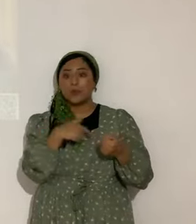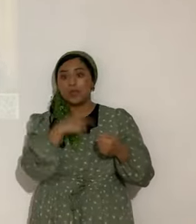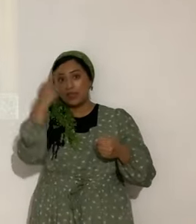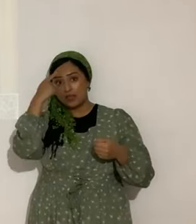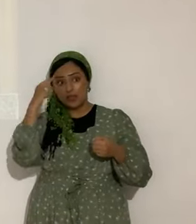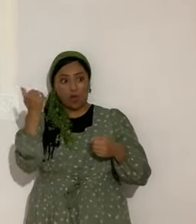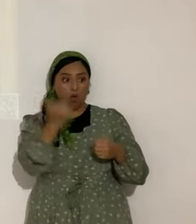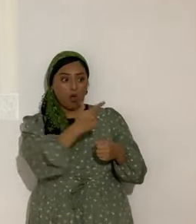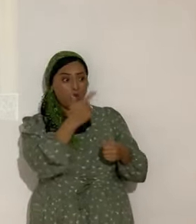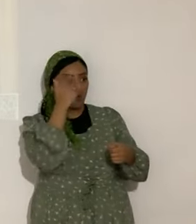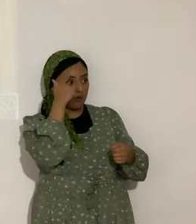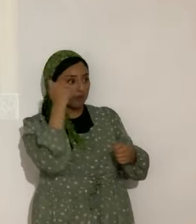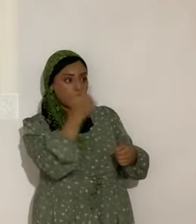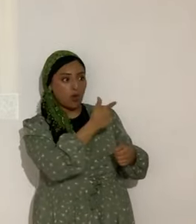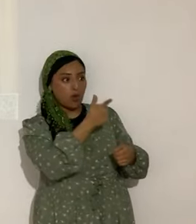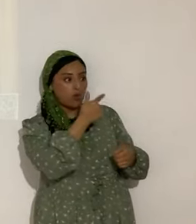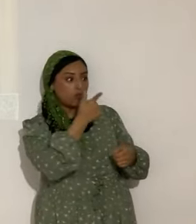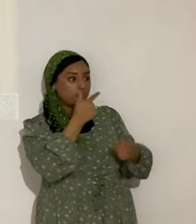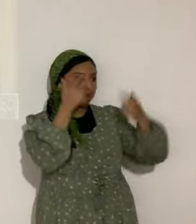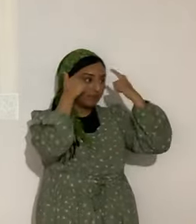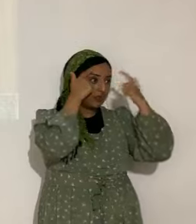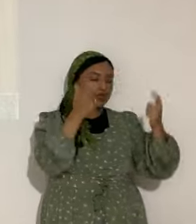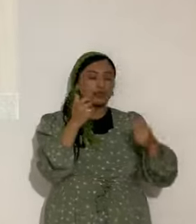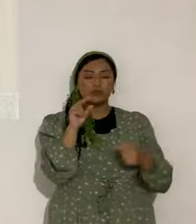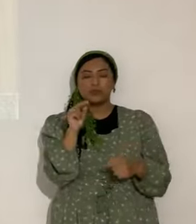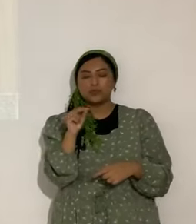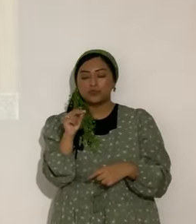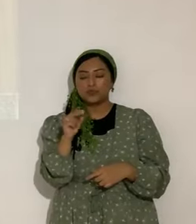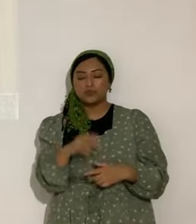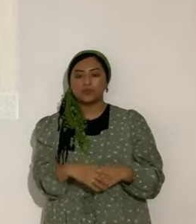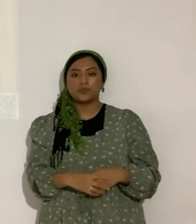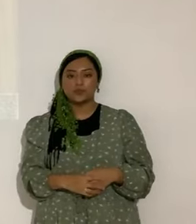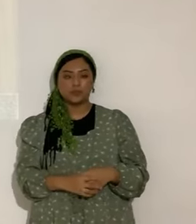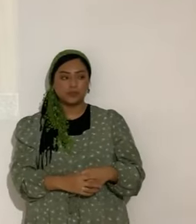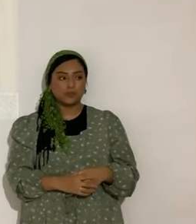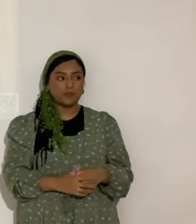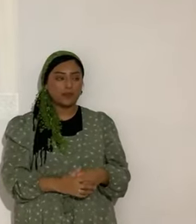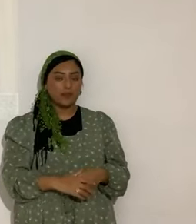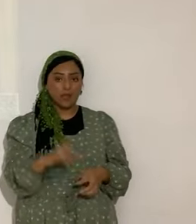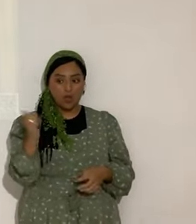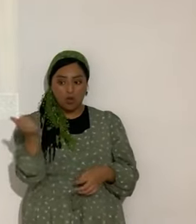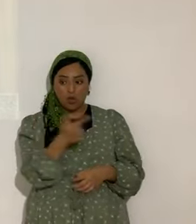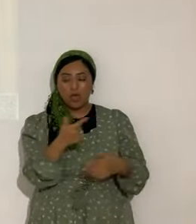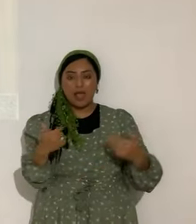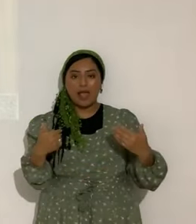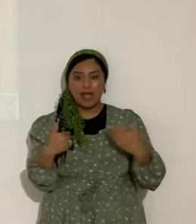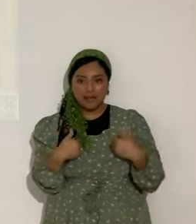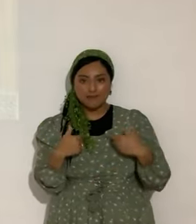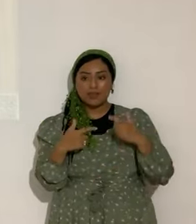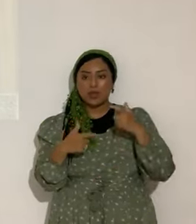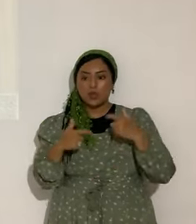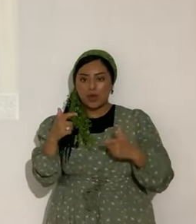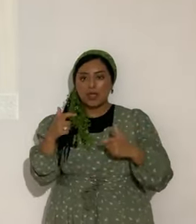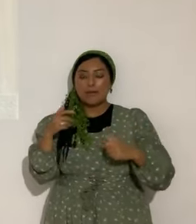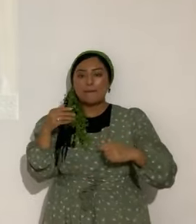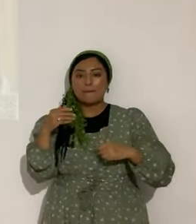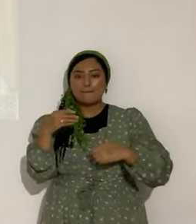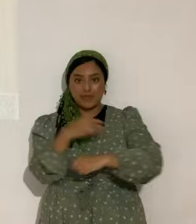Todos nos creamos la gran cosa. No. Es que es así hermanos preciosos. Todos tenemos ese inmenso depósito de poder. El